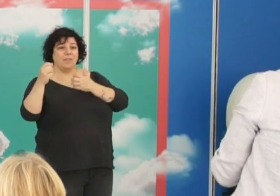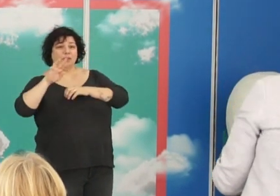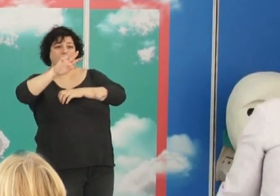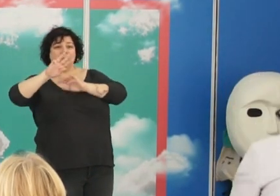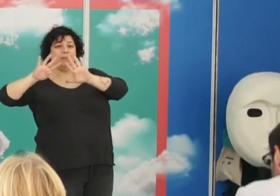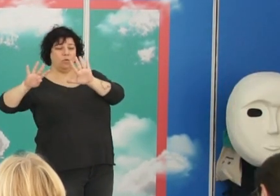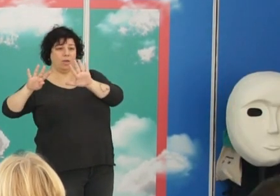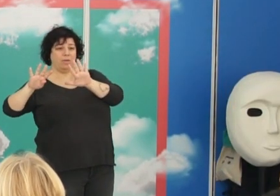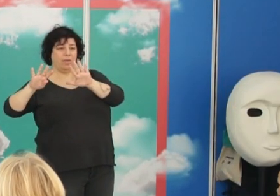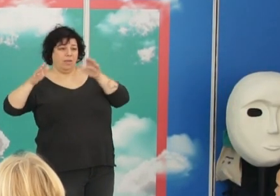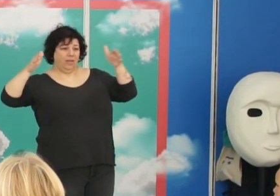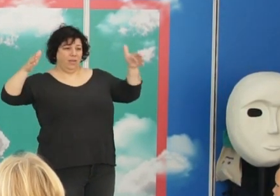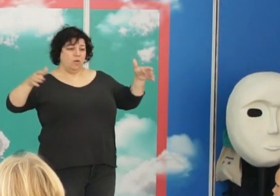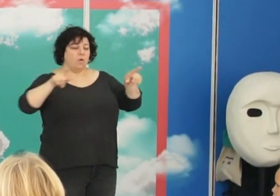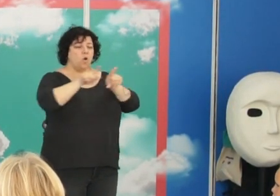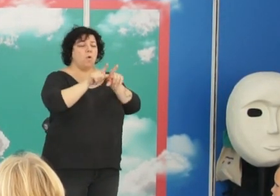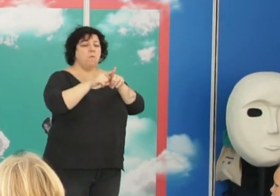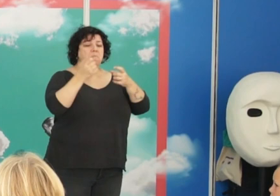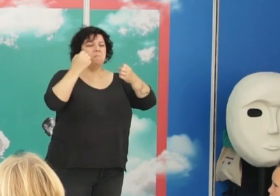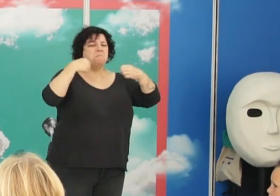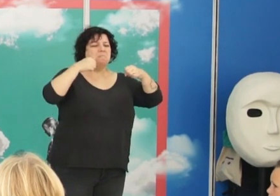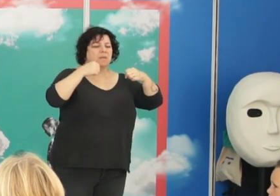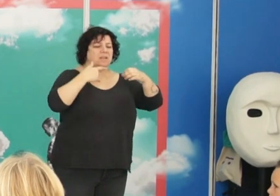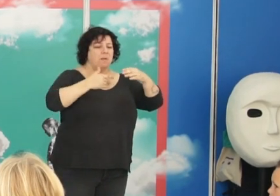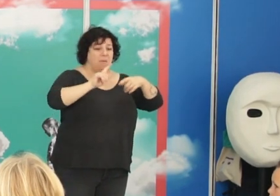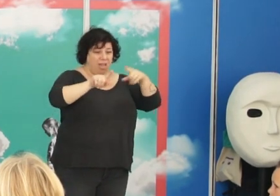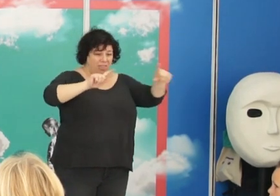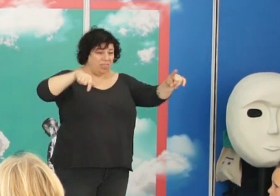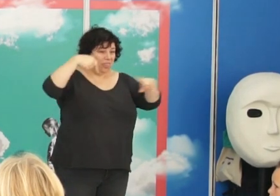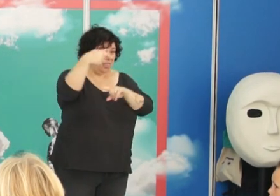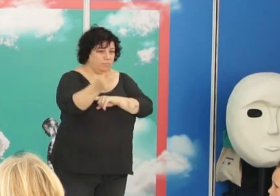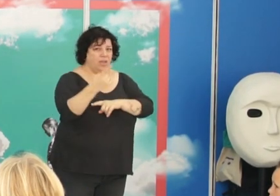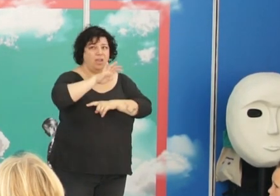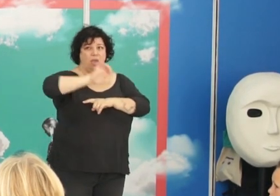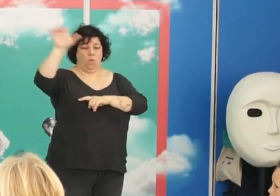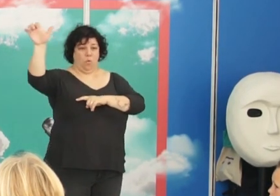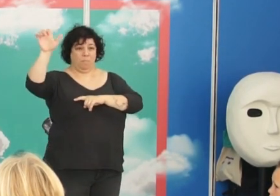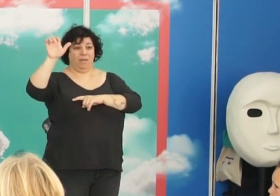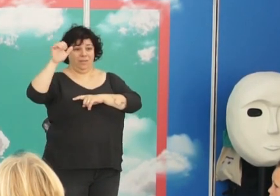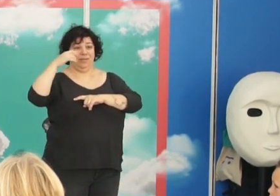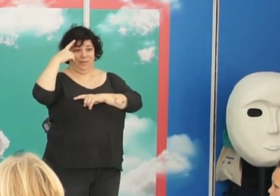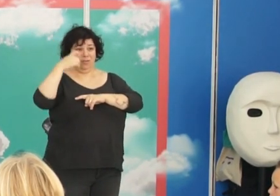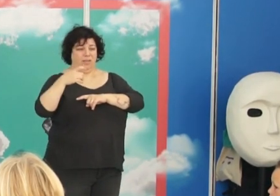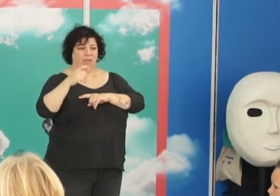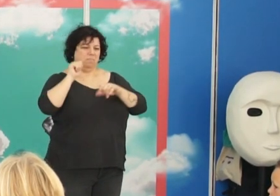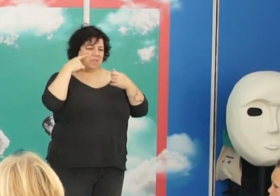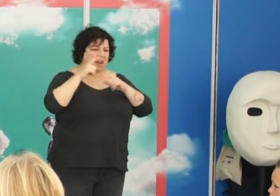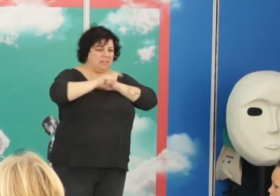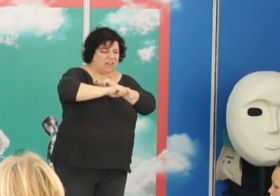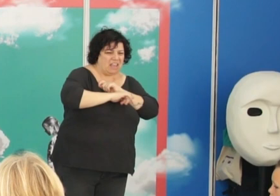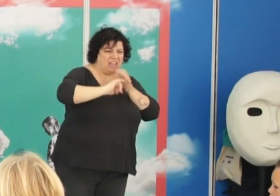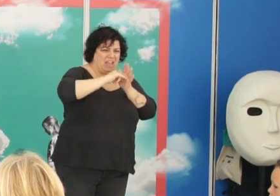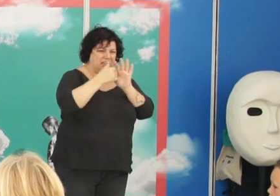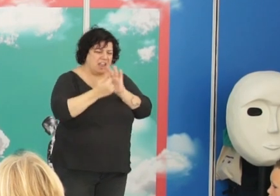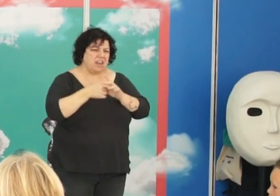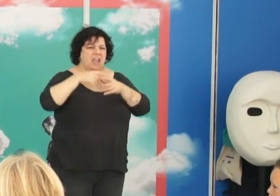fue un ensayo y un laboratorio para lo que vino después en Europa. Se probaron estrategias técnicas,